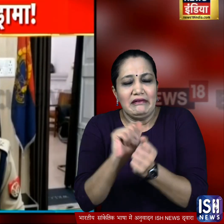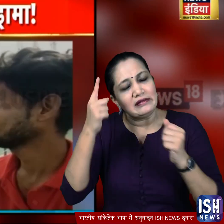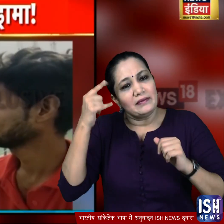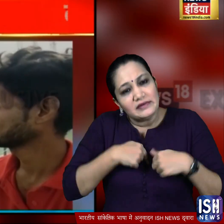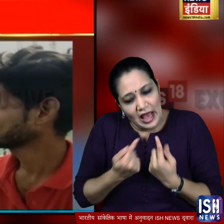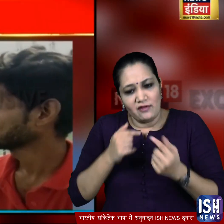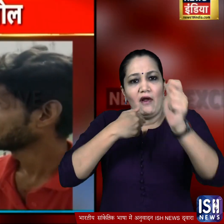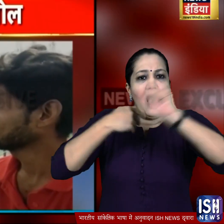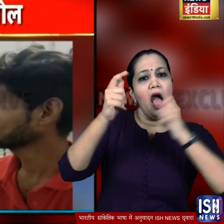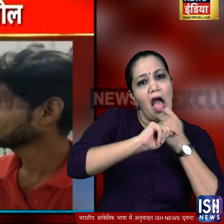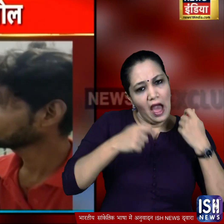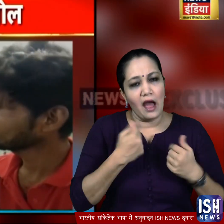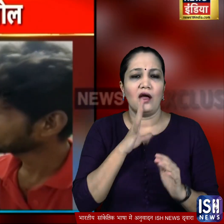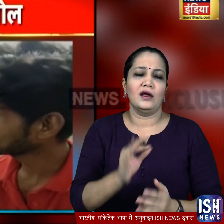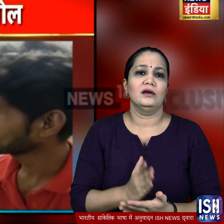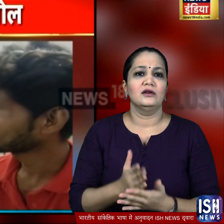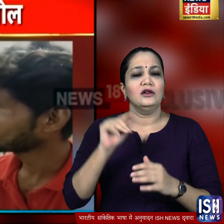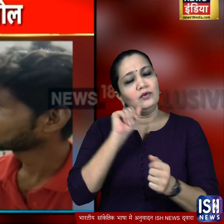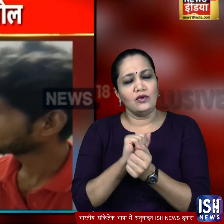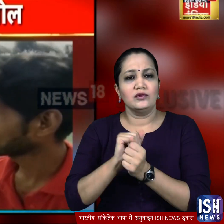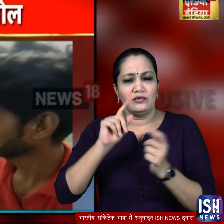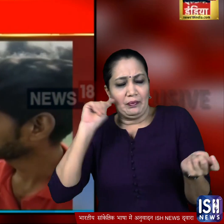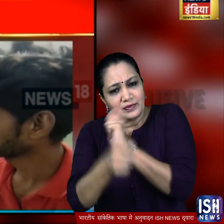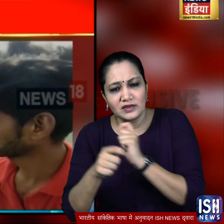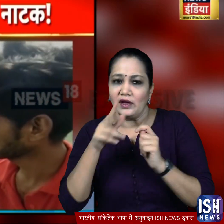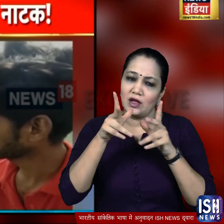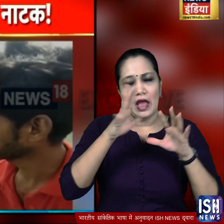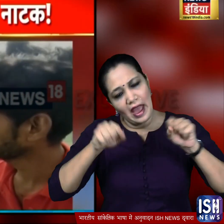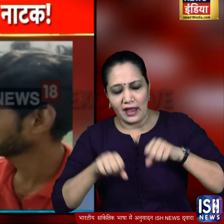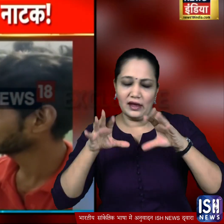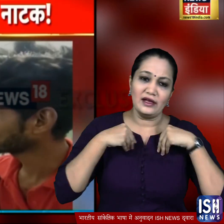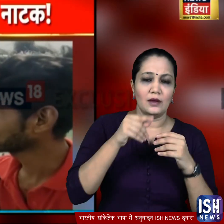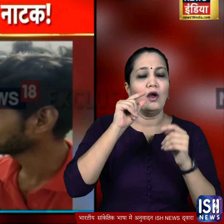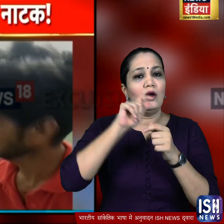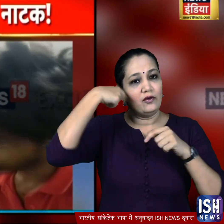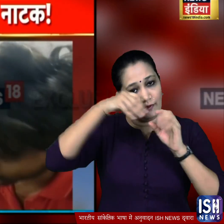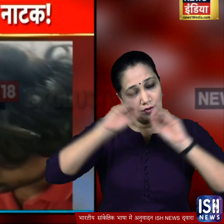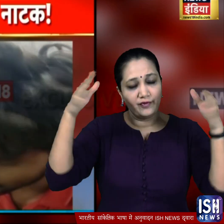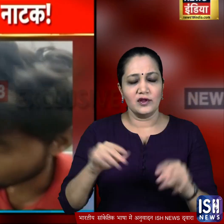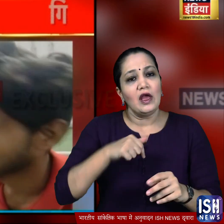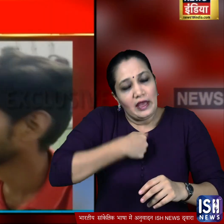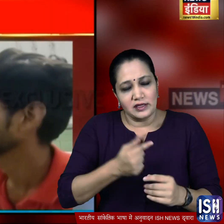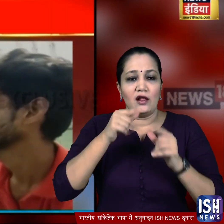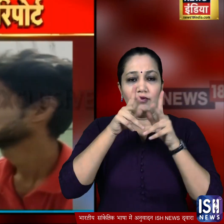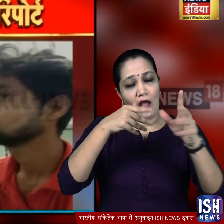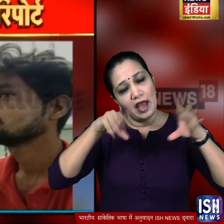पुलिस ने उसका एक वीडियो भी जारी किया जिसमें बयान से पलटते हुए उसने ये कुबूला कि उसने अपने हाथ पैर में खुद कीले ठोकी